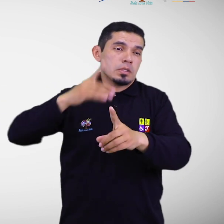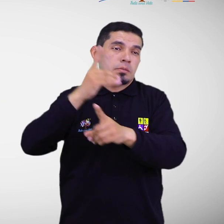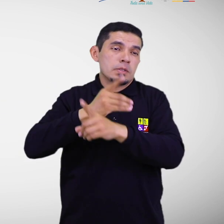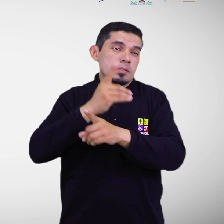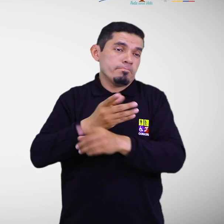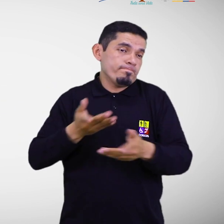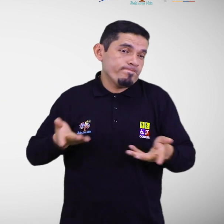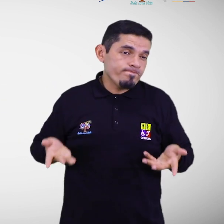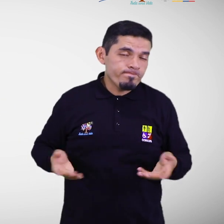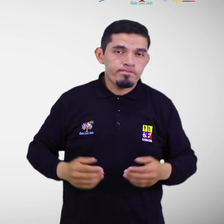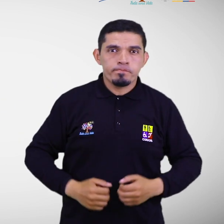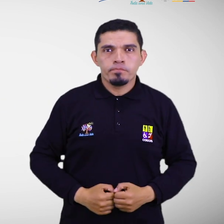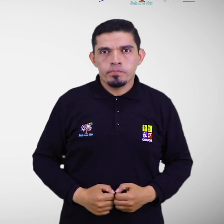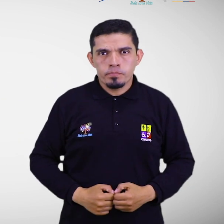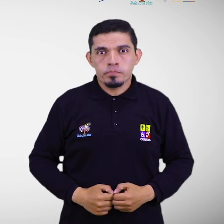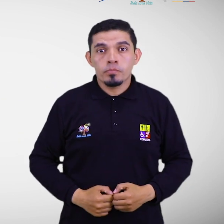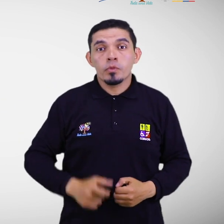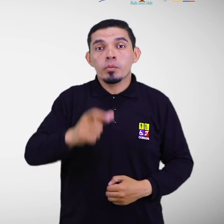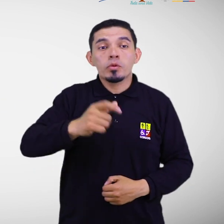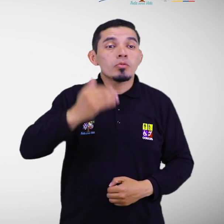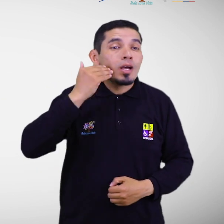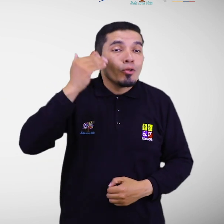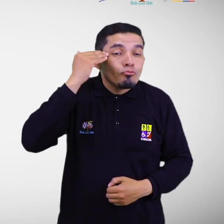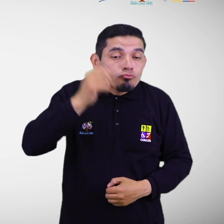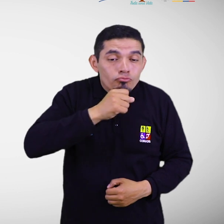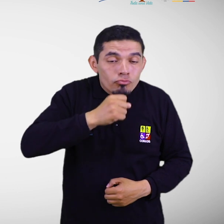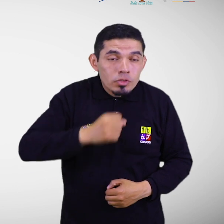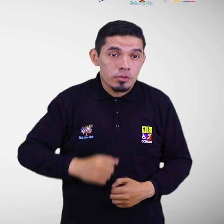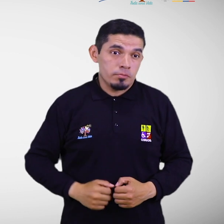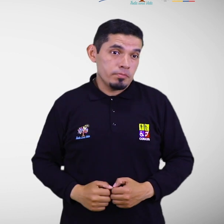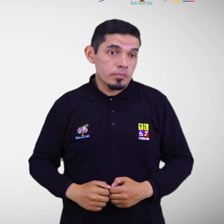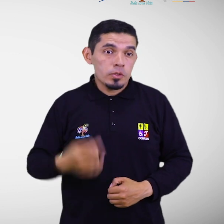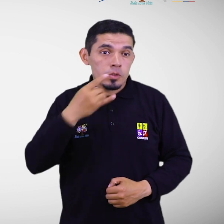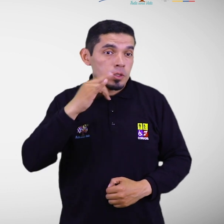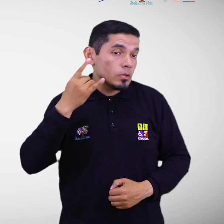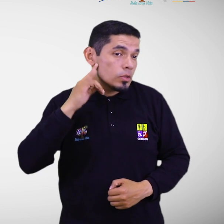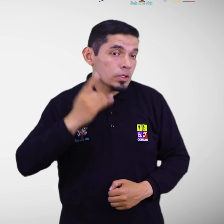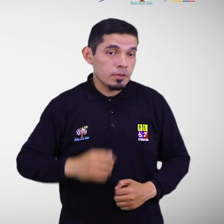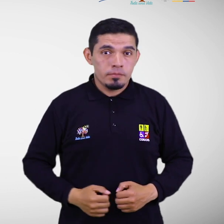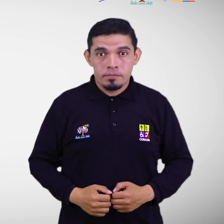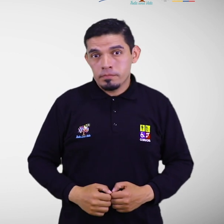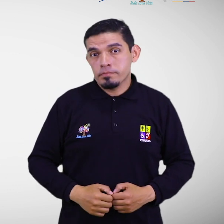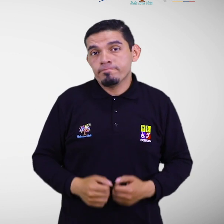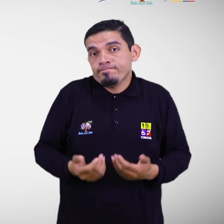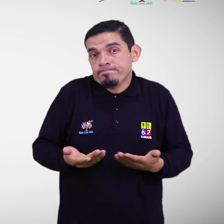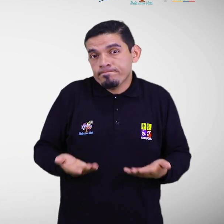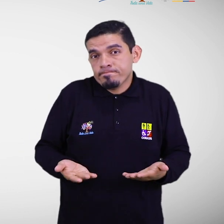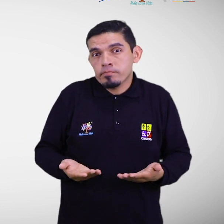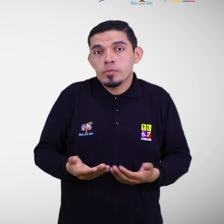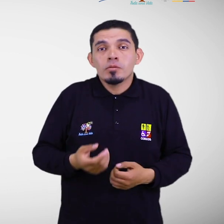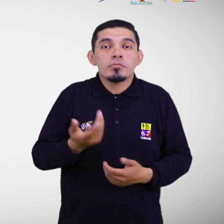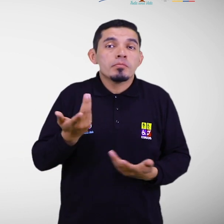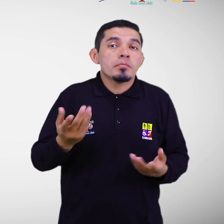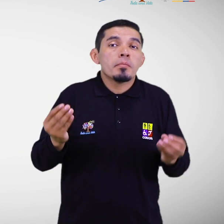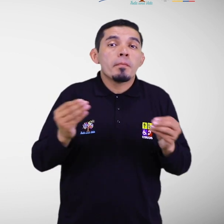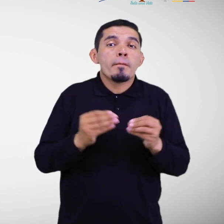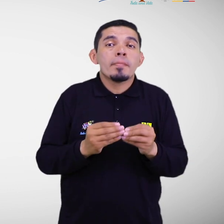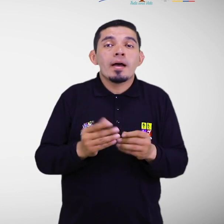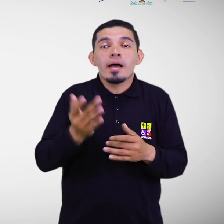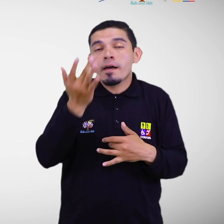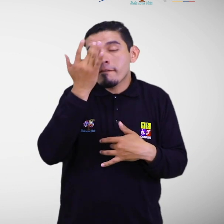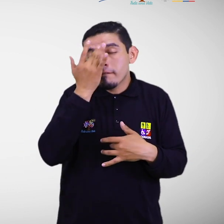discapacidad, personas adultas mayores, los niños y niñas, por ejemplo una mayor prevalencia de